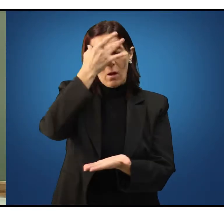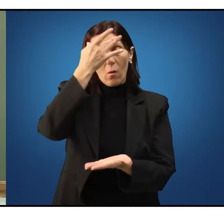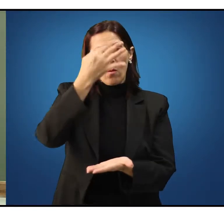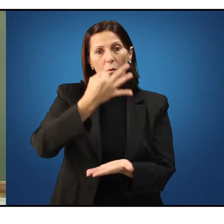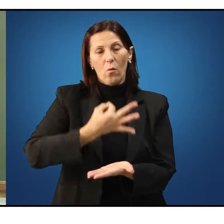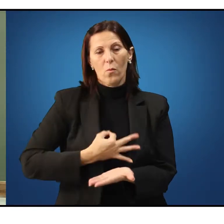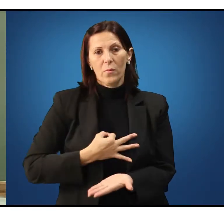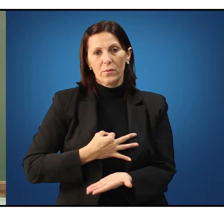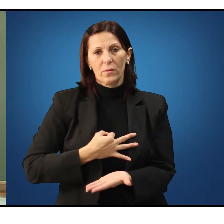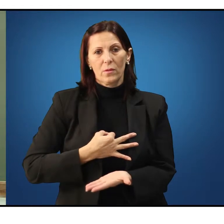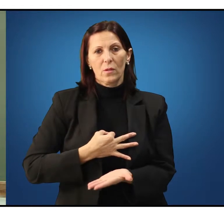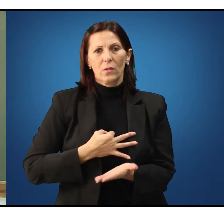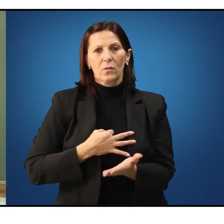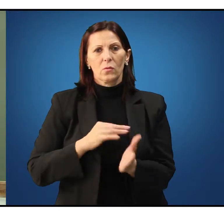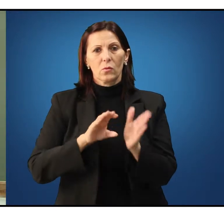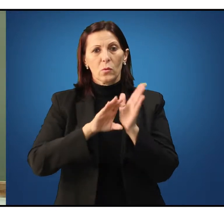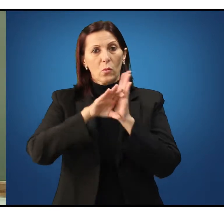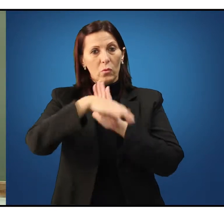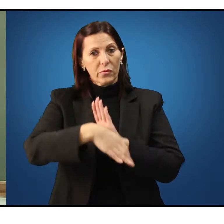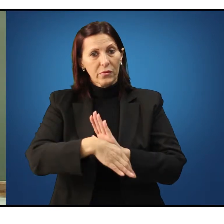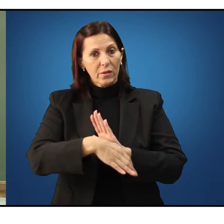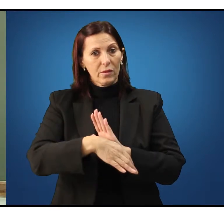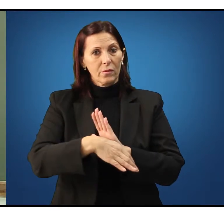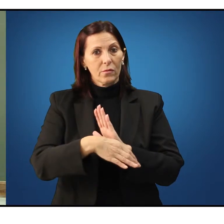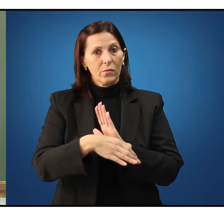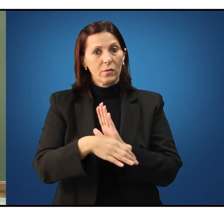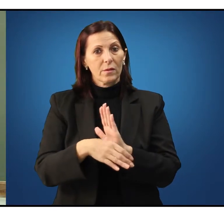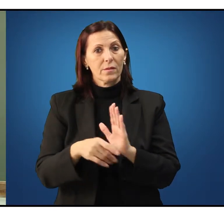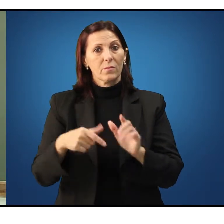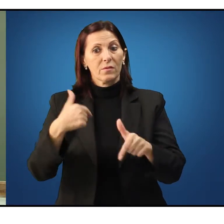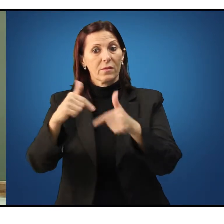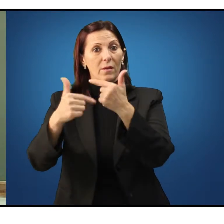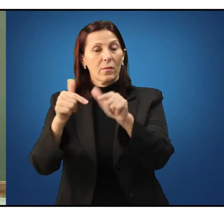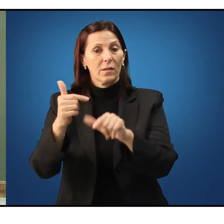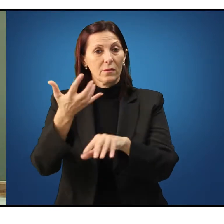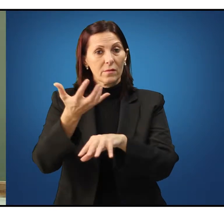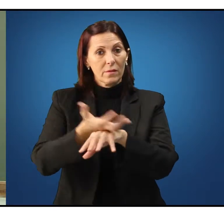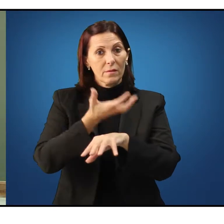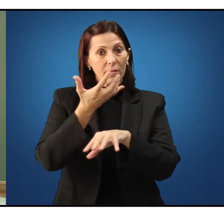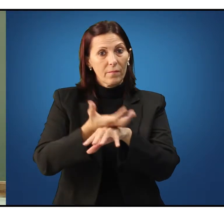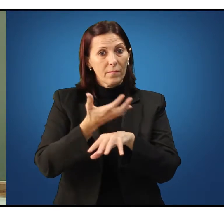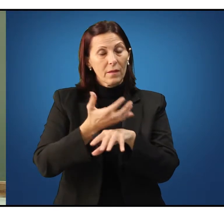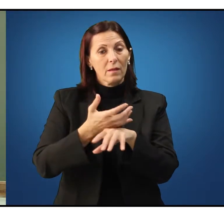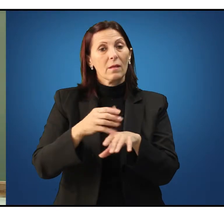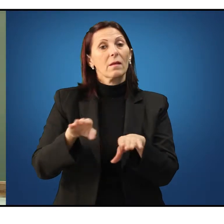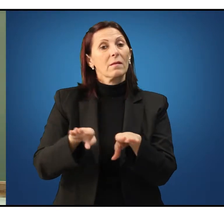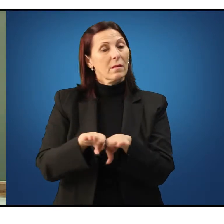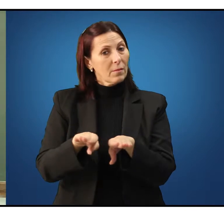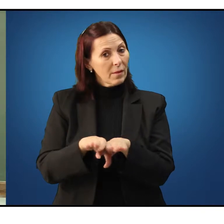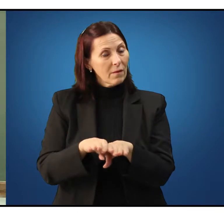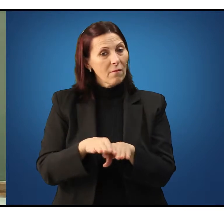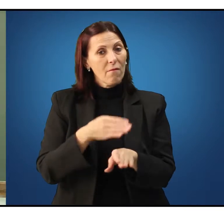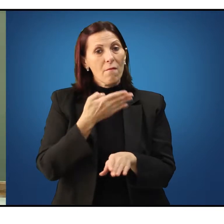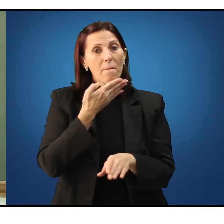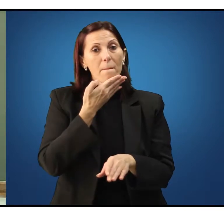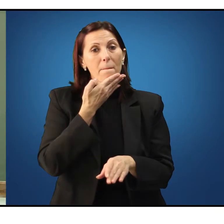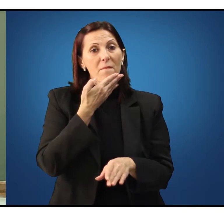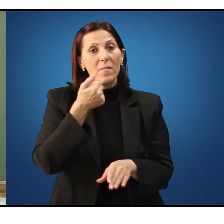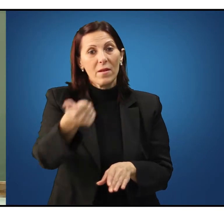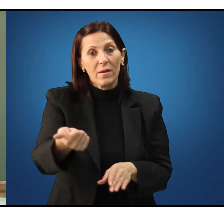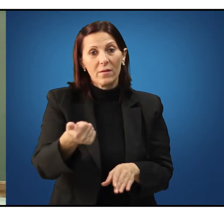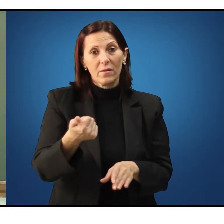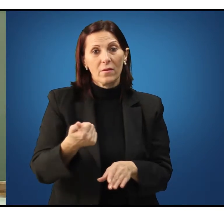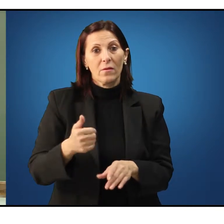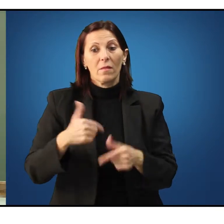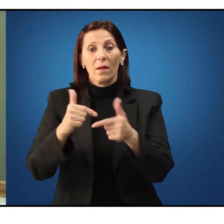dos conceitos com os quais estamos trabalhando nessa disciplina e assim facilitado o trabalho de